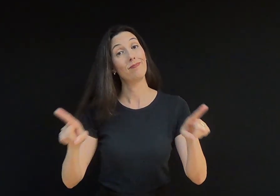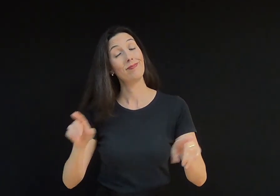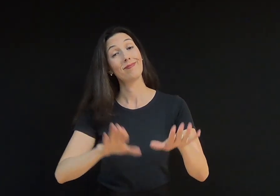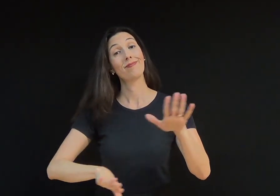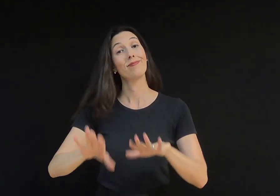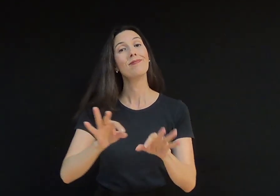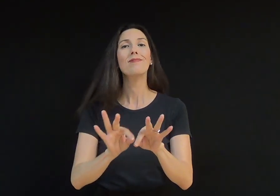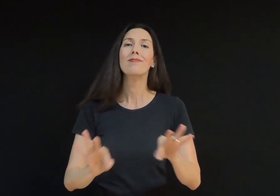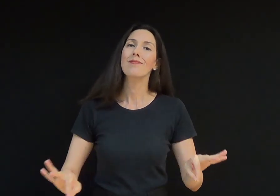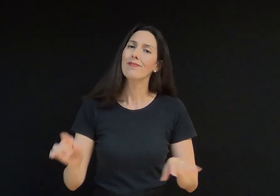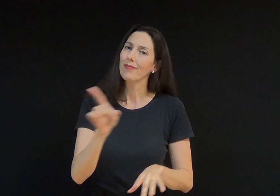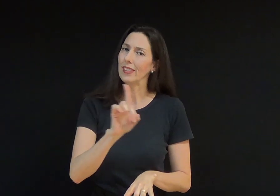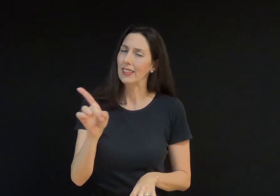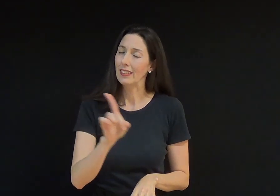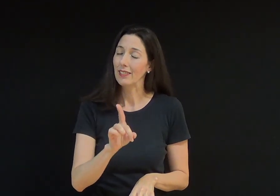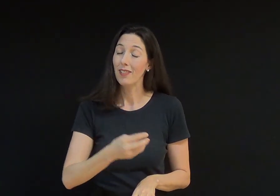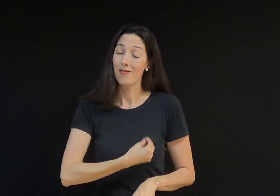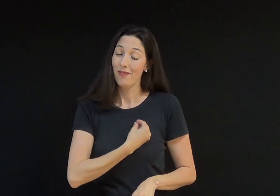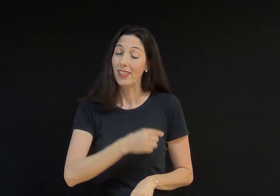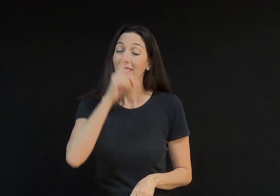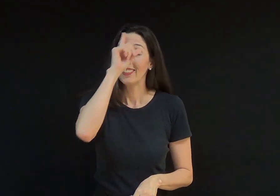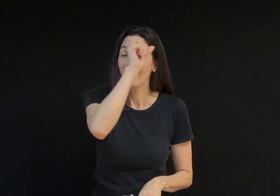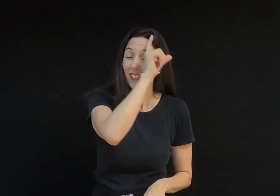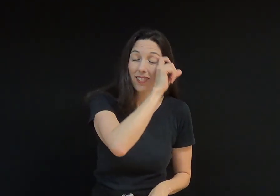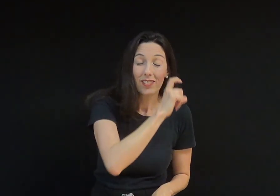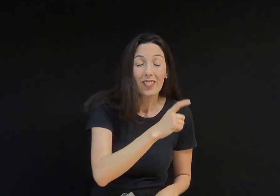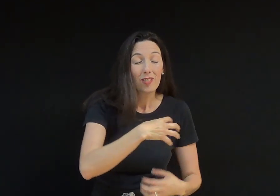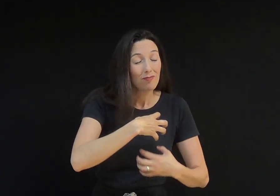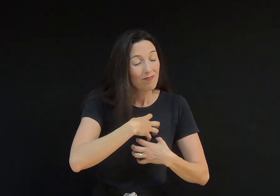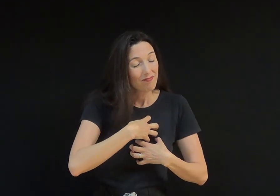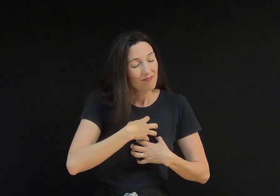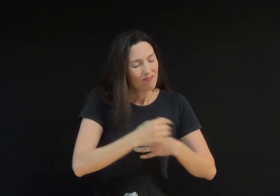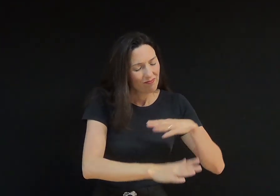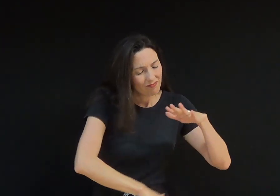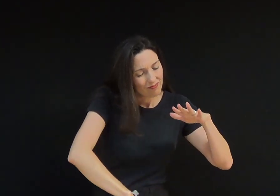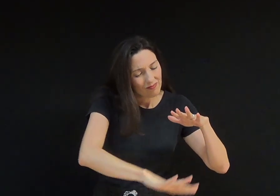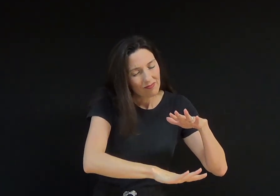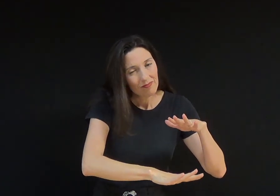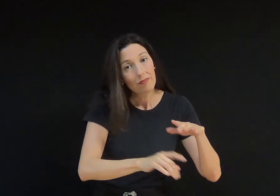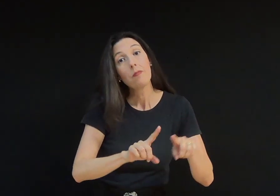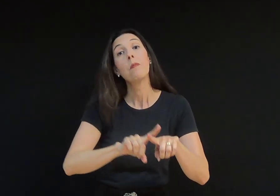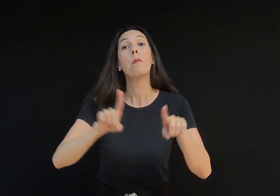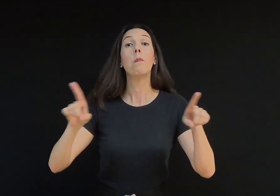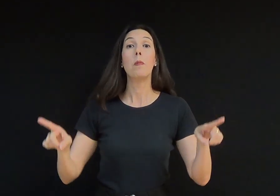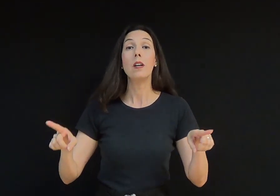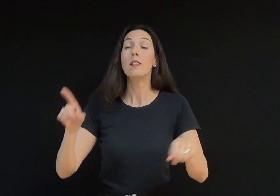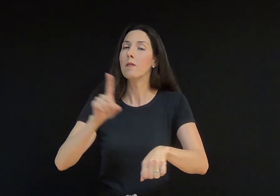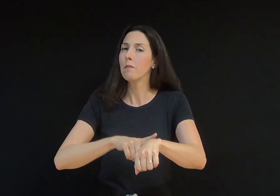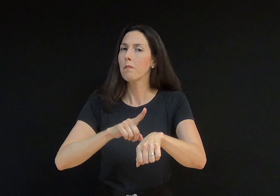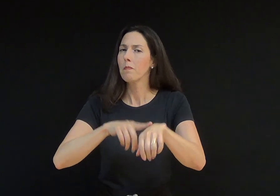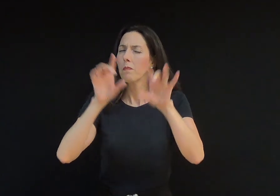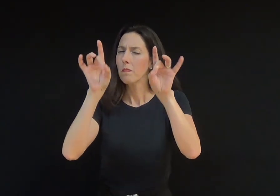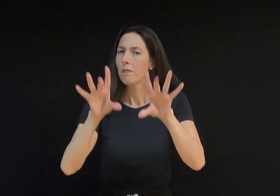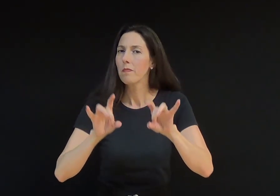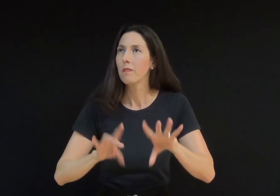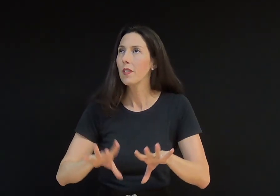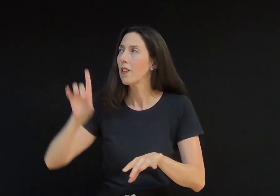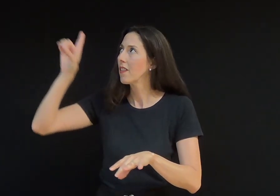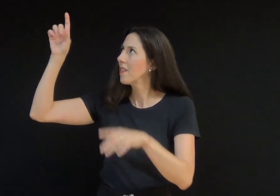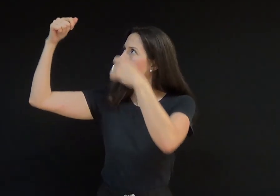simples. Em muitos momentos é difícil e até parece impossível. Mas aqui é onde entra o amor que